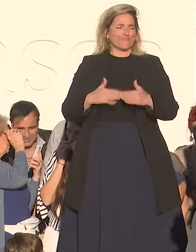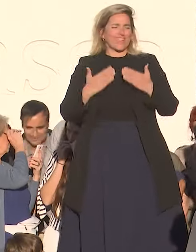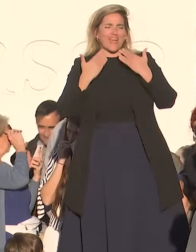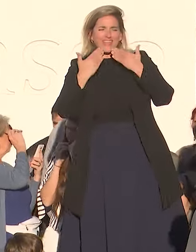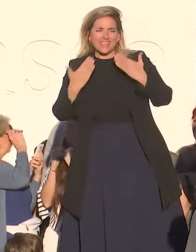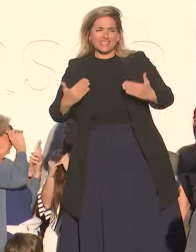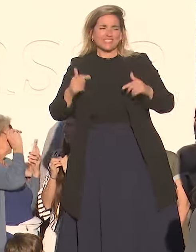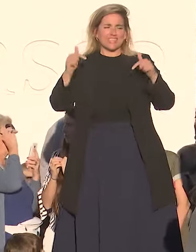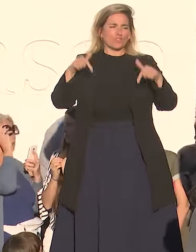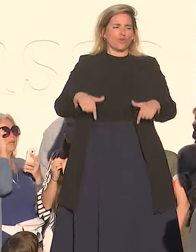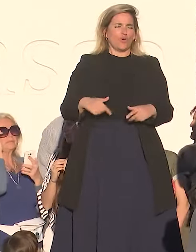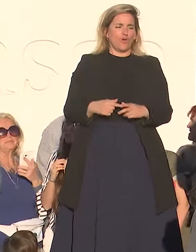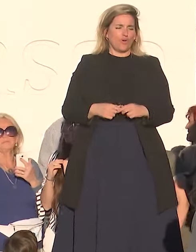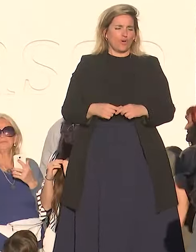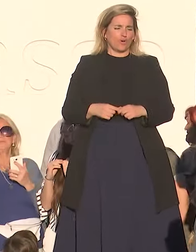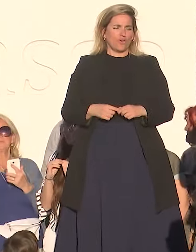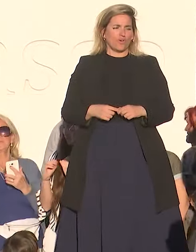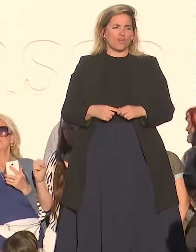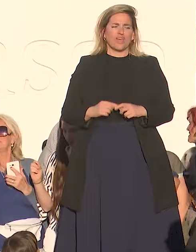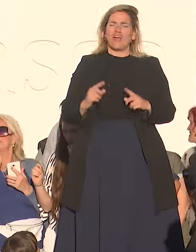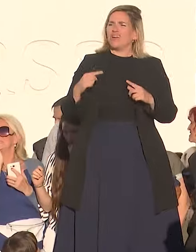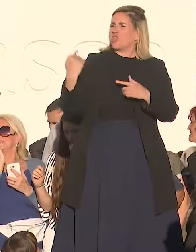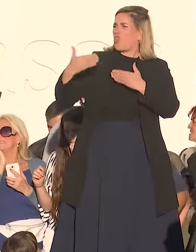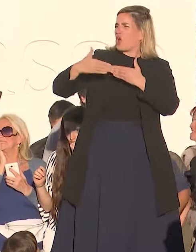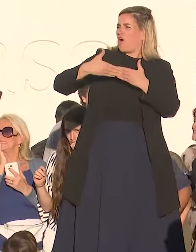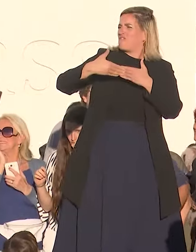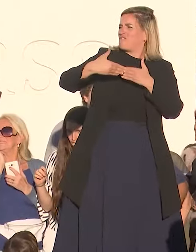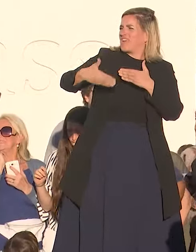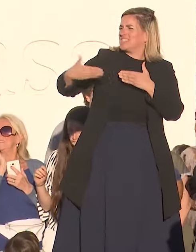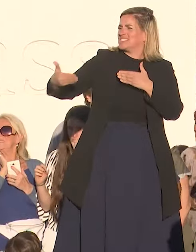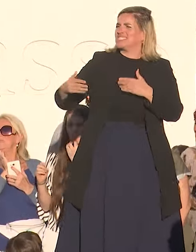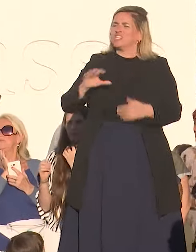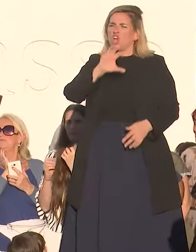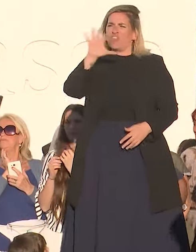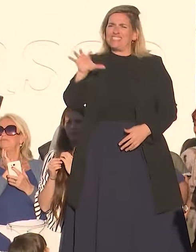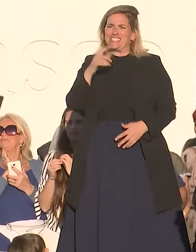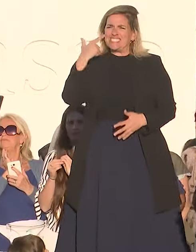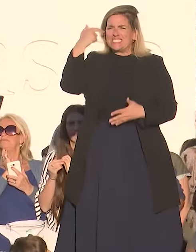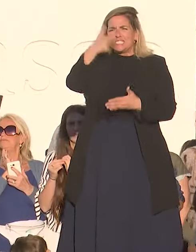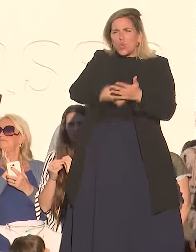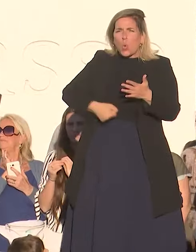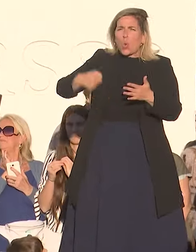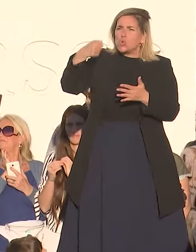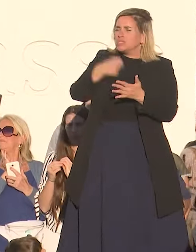agradeciéndole a todos los vecinos del cerro que tanto lucharon para esto